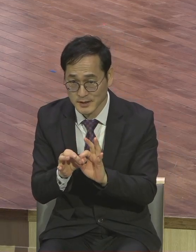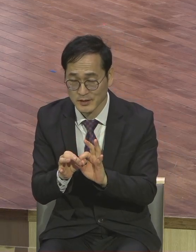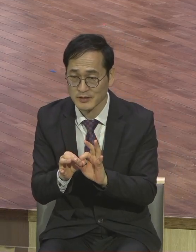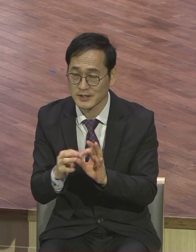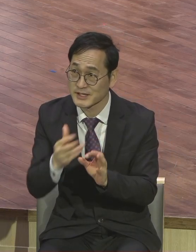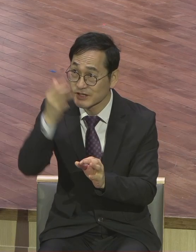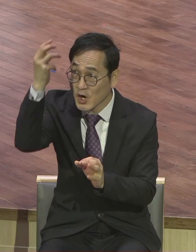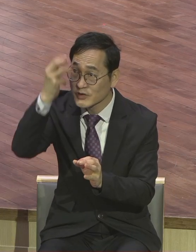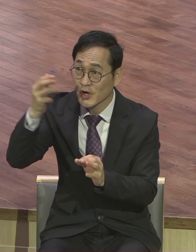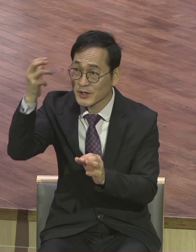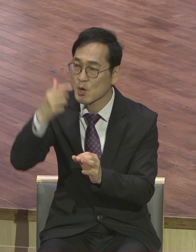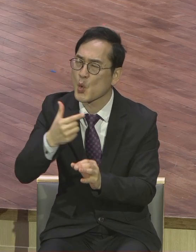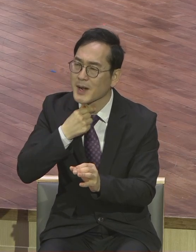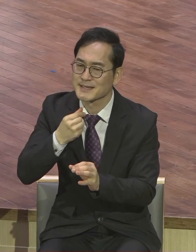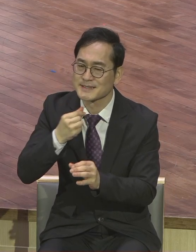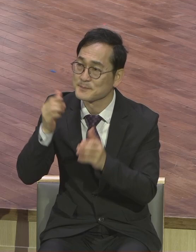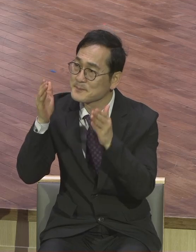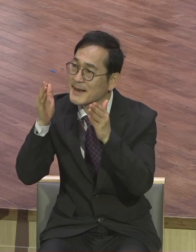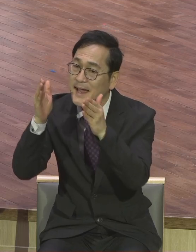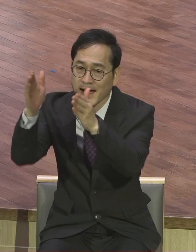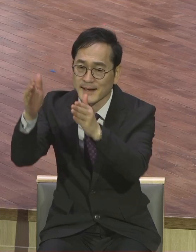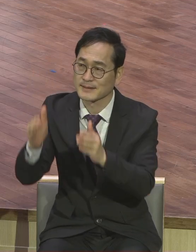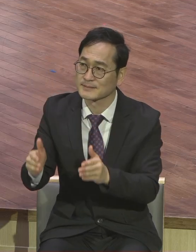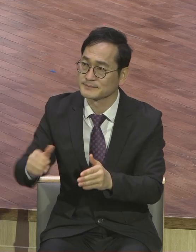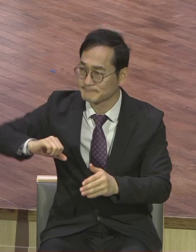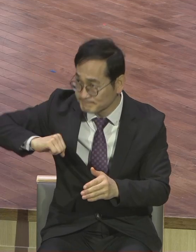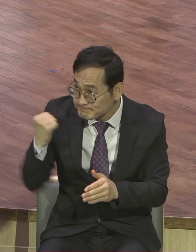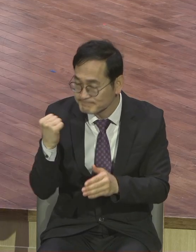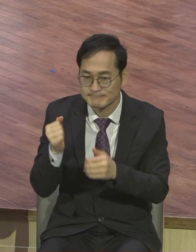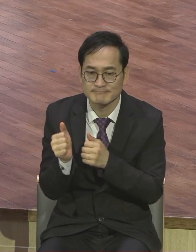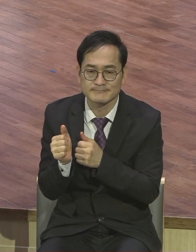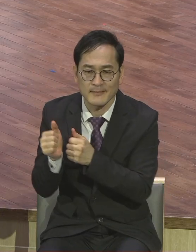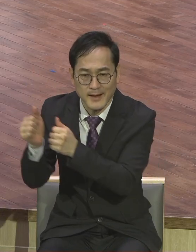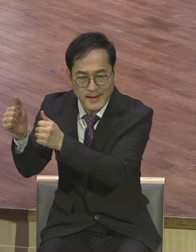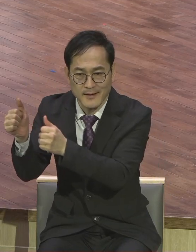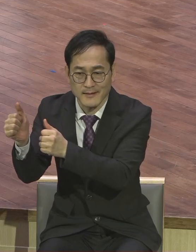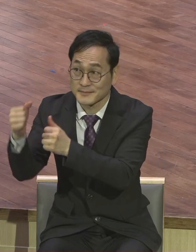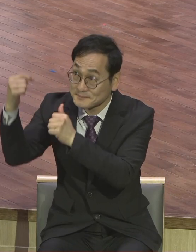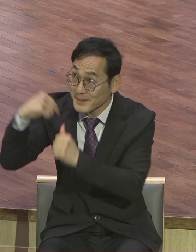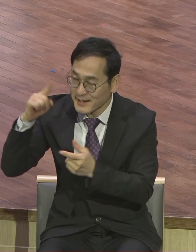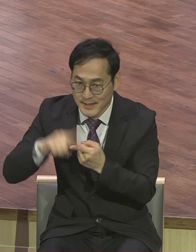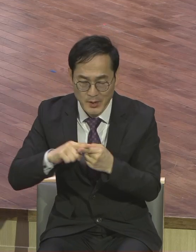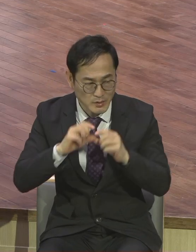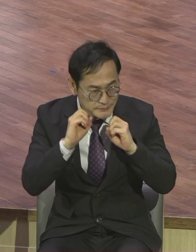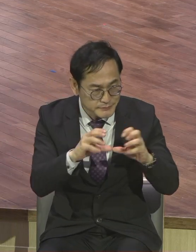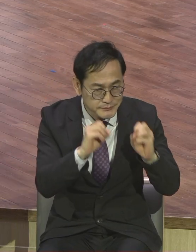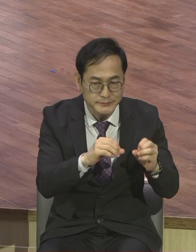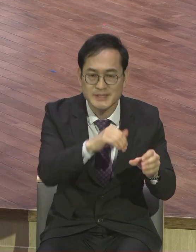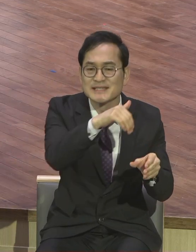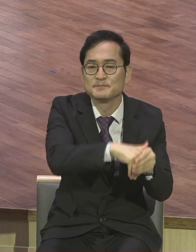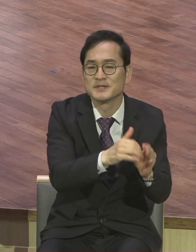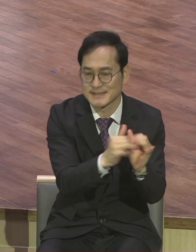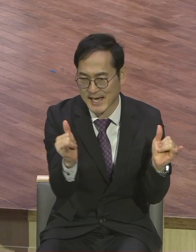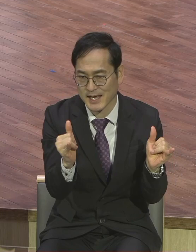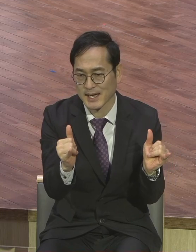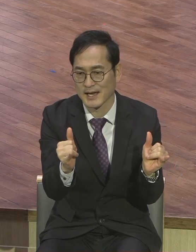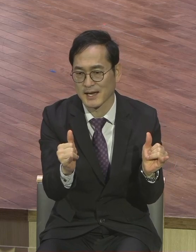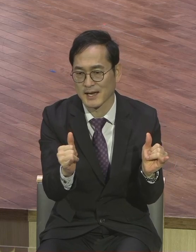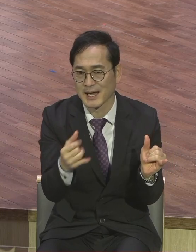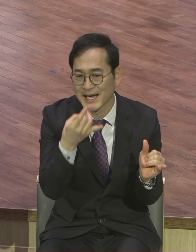완전 운리에서 이루어서 성령을 위하여 심는 자로 자리 매겨 마시기를